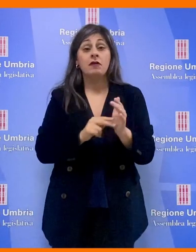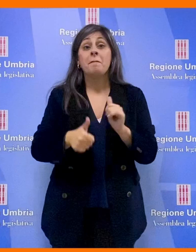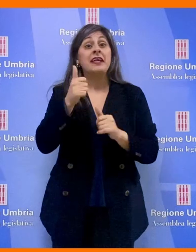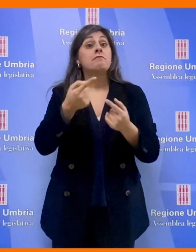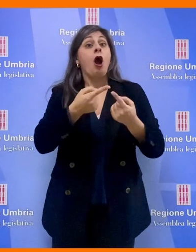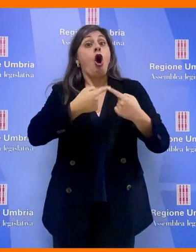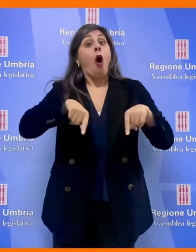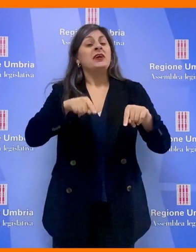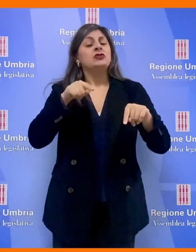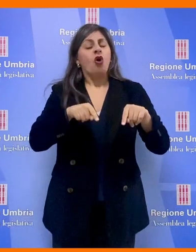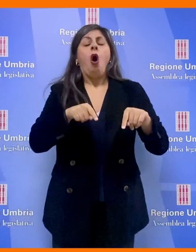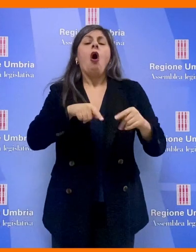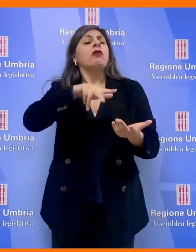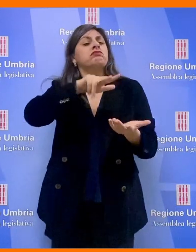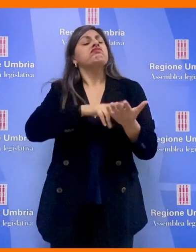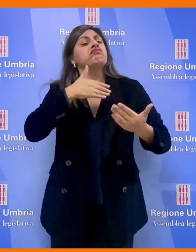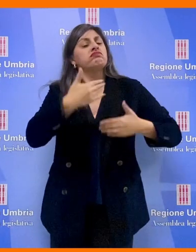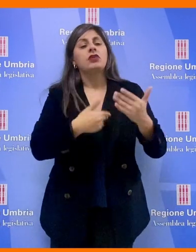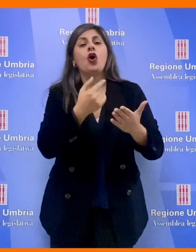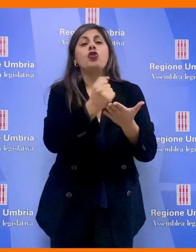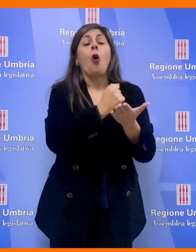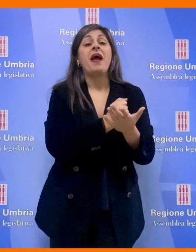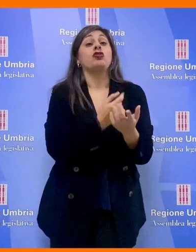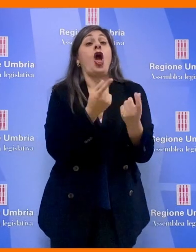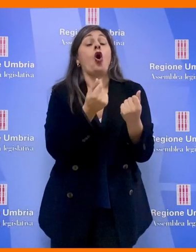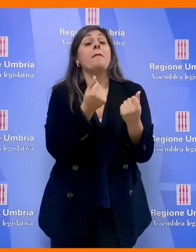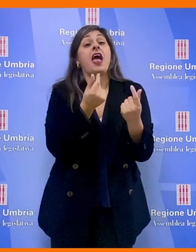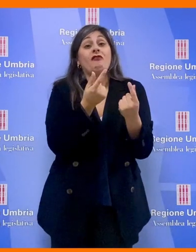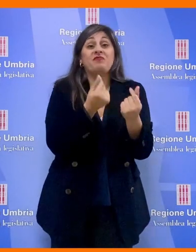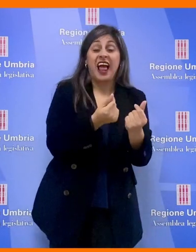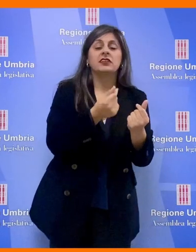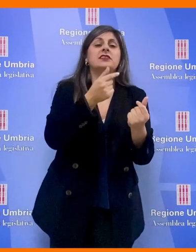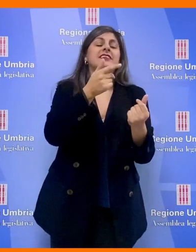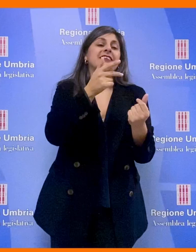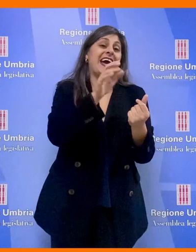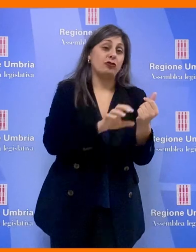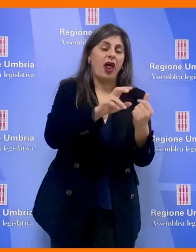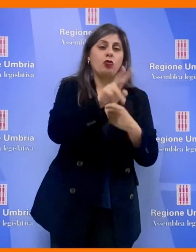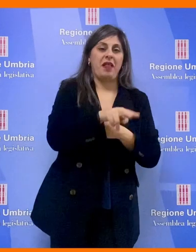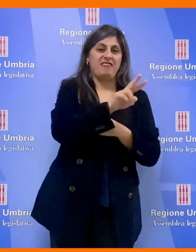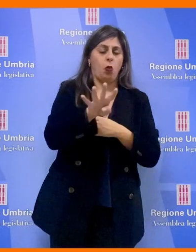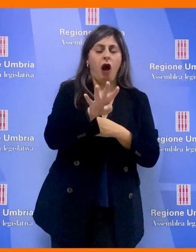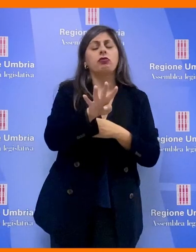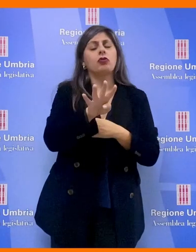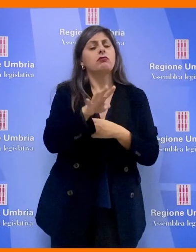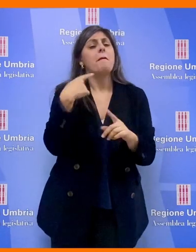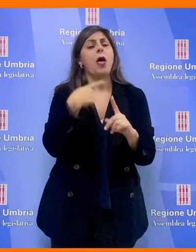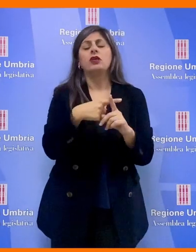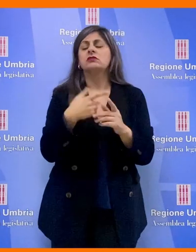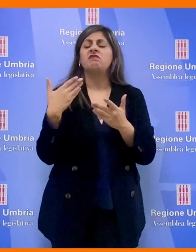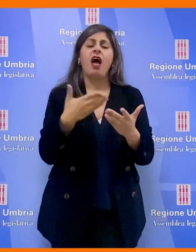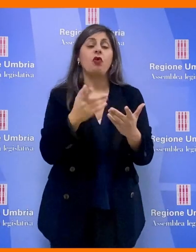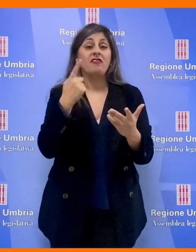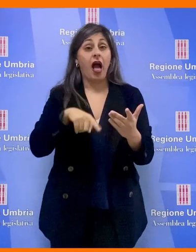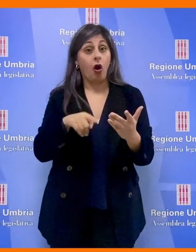commissione ha dato il via libera al documento di economia e finanze regionale per il 2024, voto positivo anche al